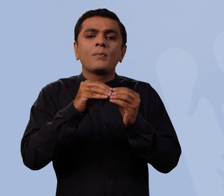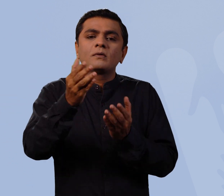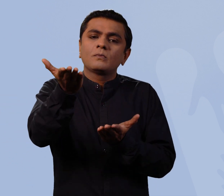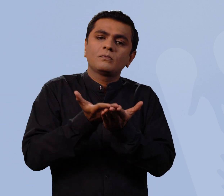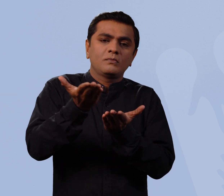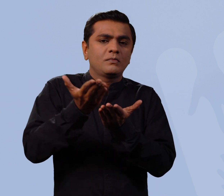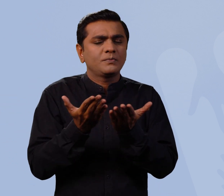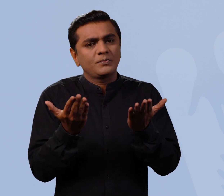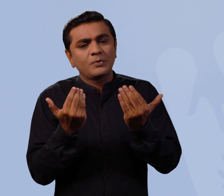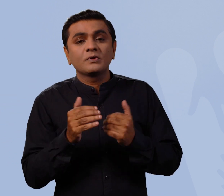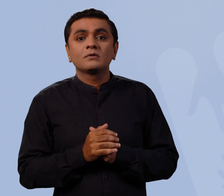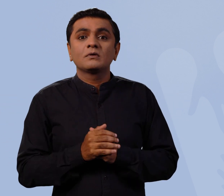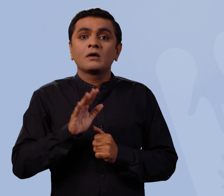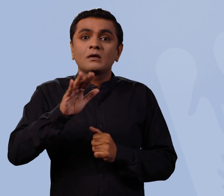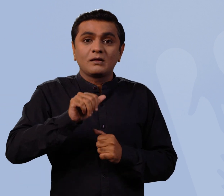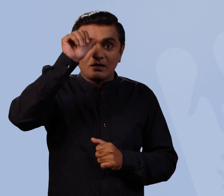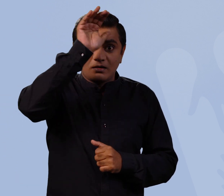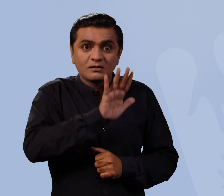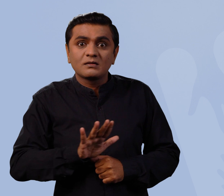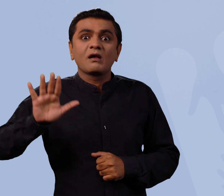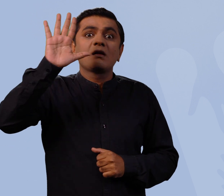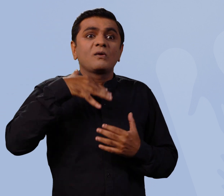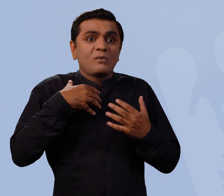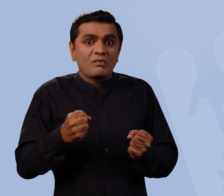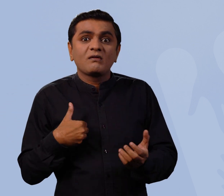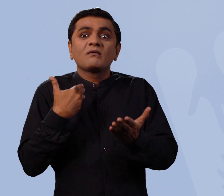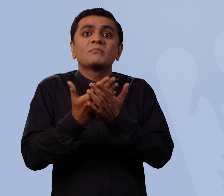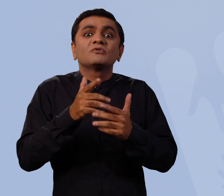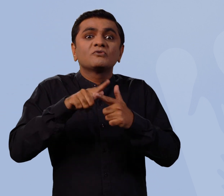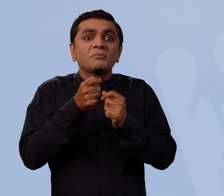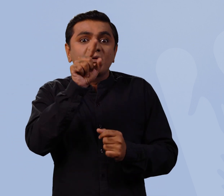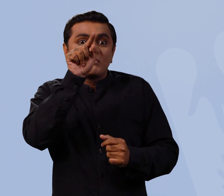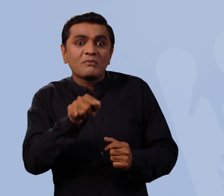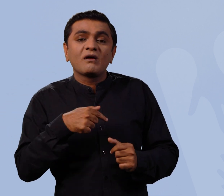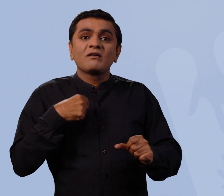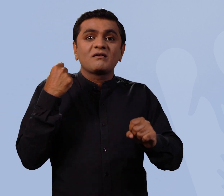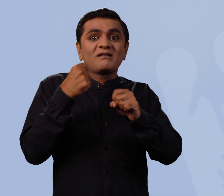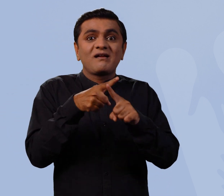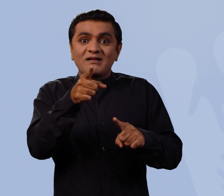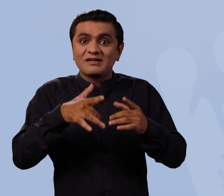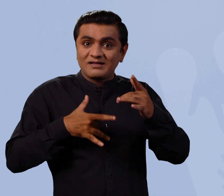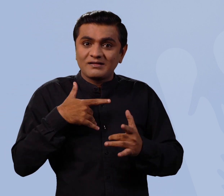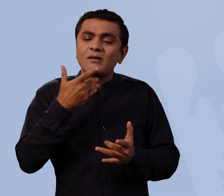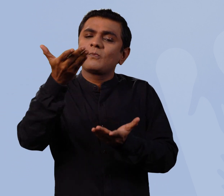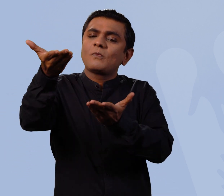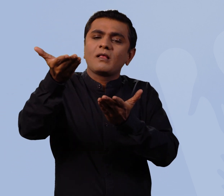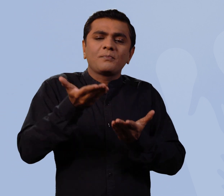करने के लिए स्वागत है वैसे ही देश के अन्या हिस्सों में रहने वाले आवदकों के लिए आवेदन करने के लिए स्वागत है